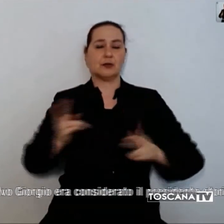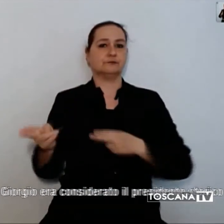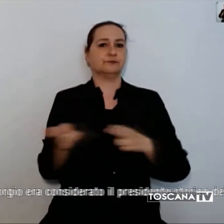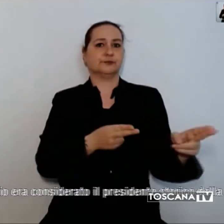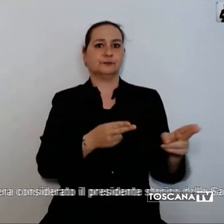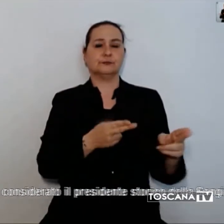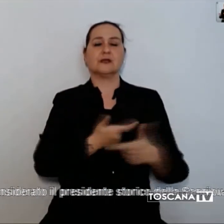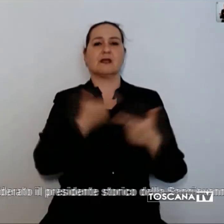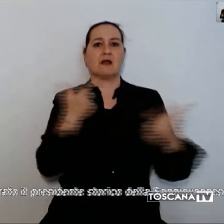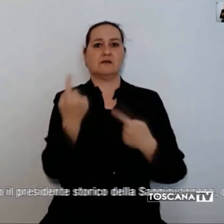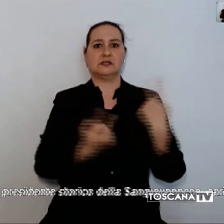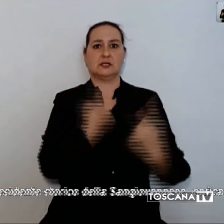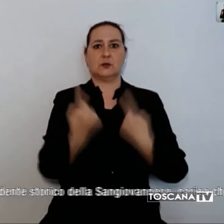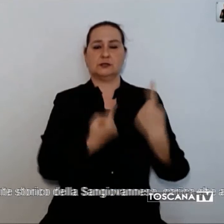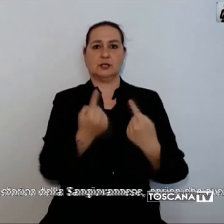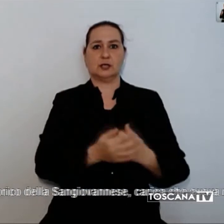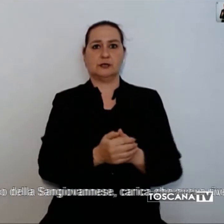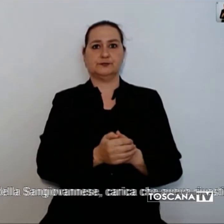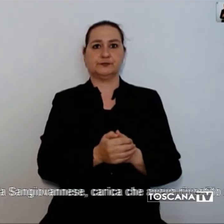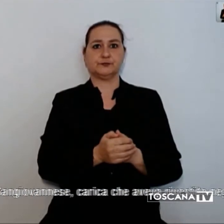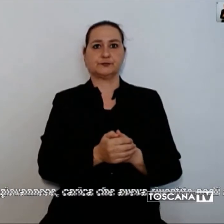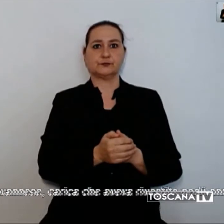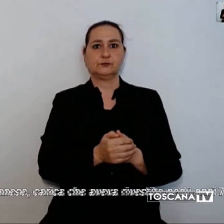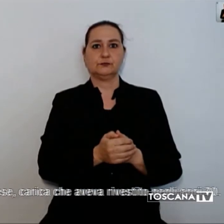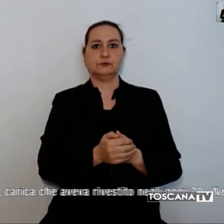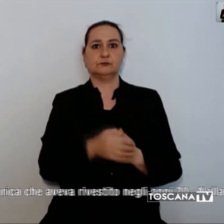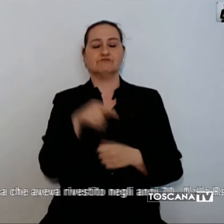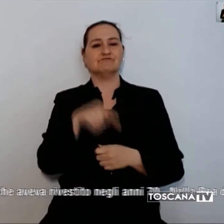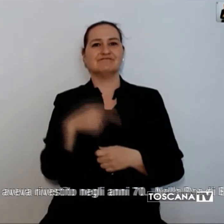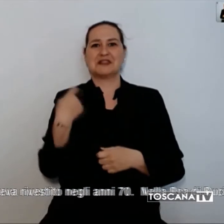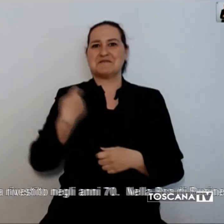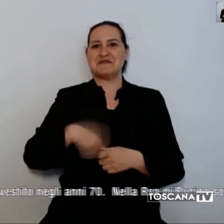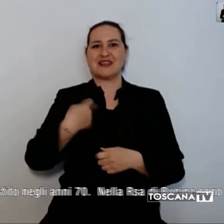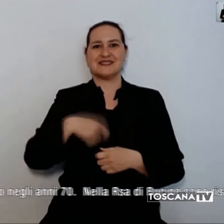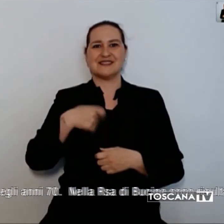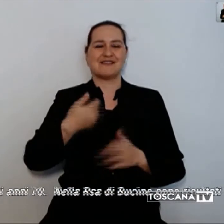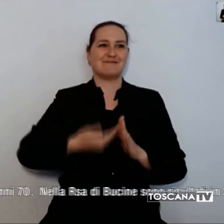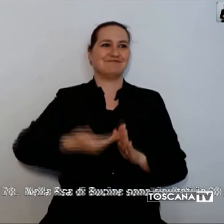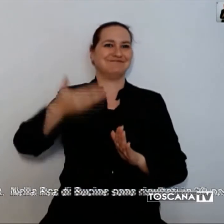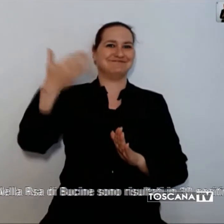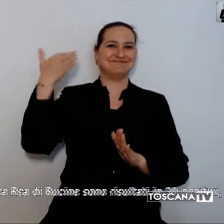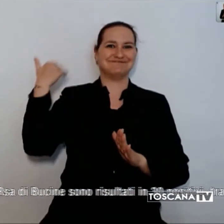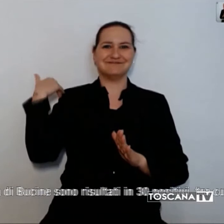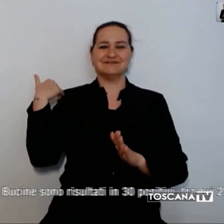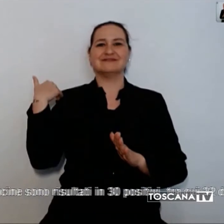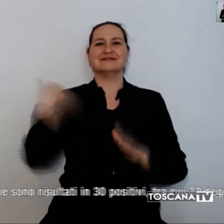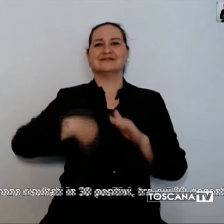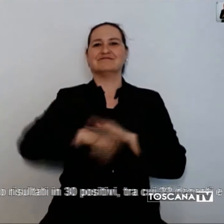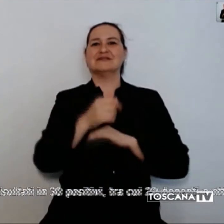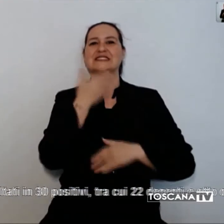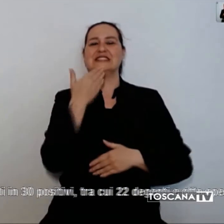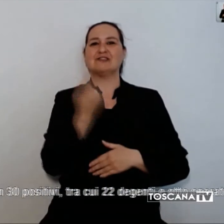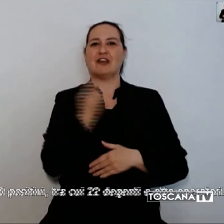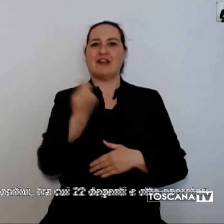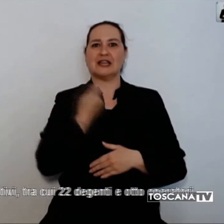ospedale. Era considerato il presidente storico della San Giovannese, carica che aveva rivestito negli anni 70